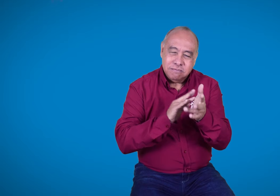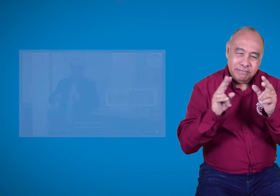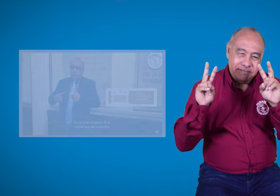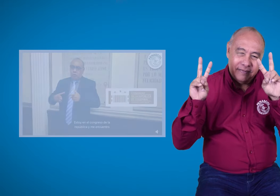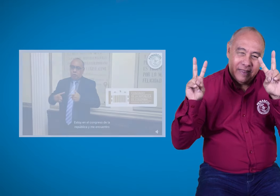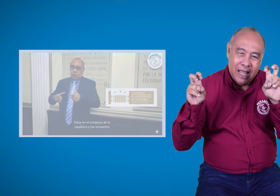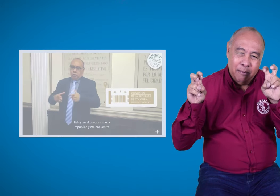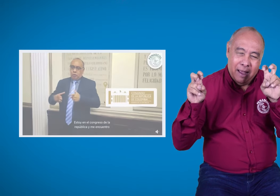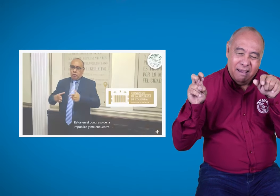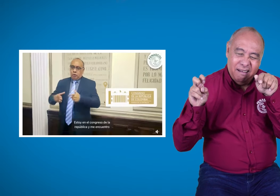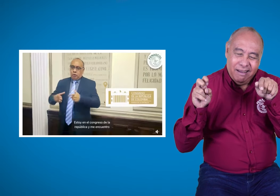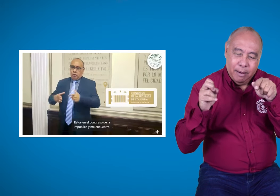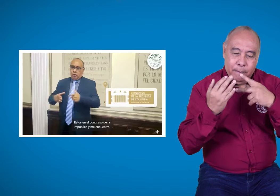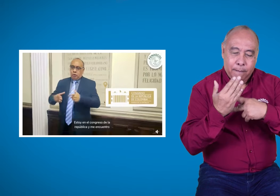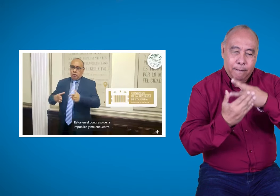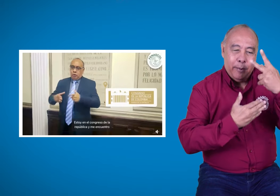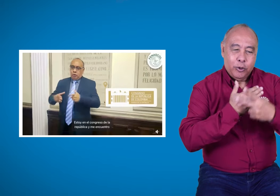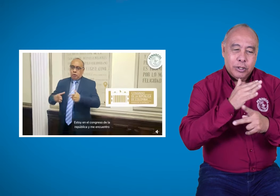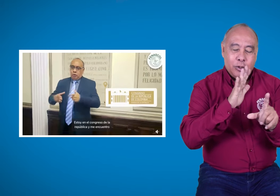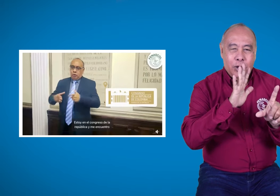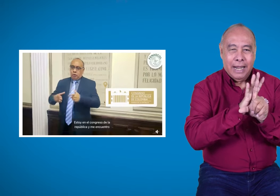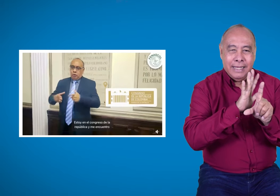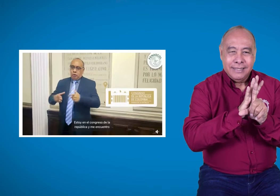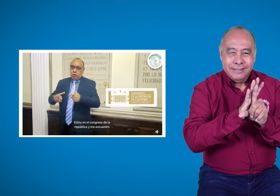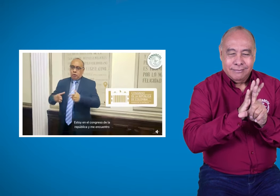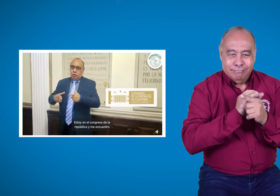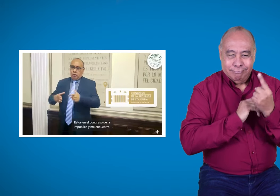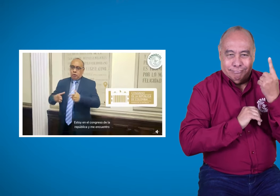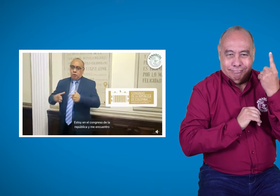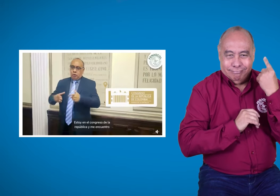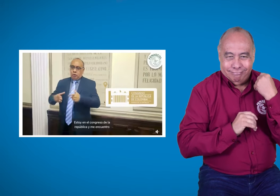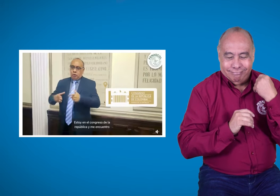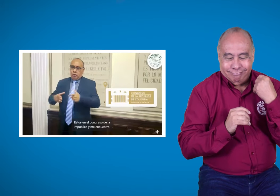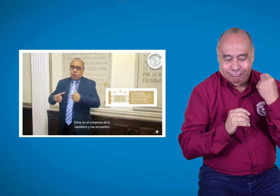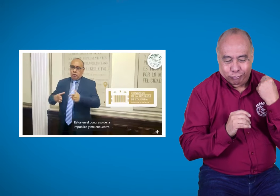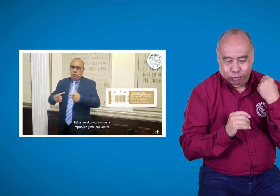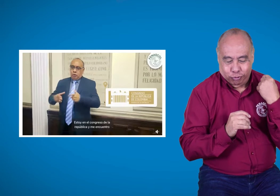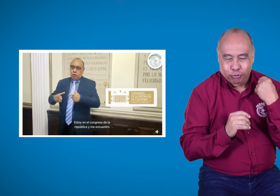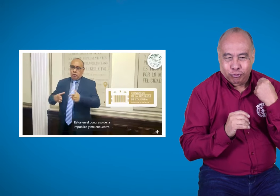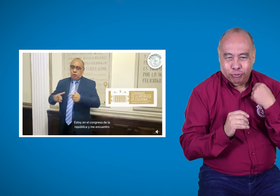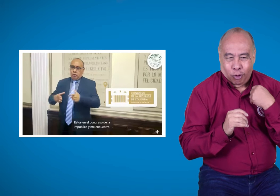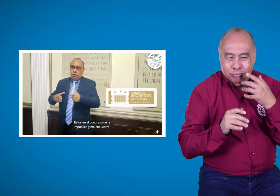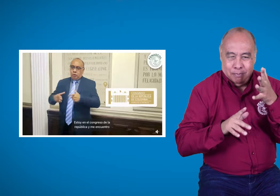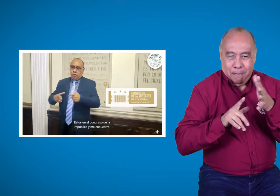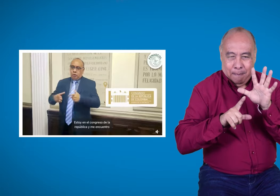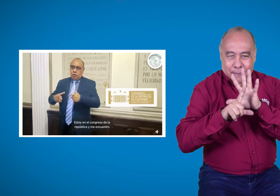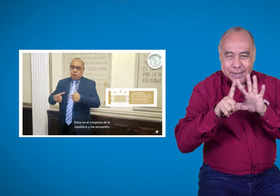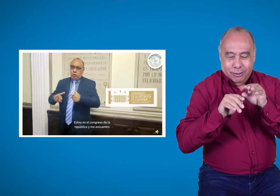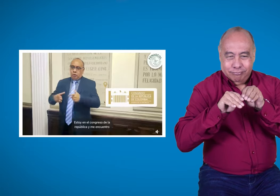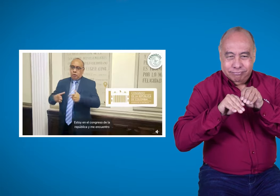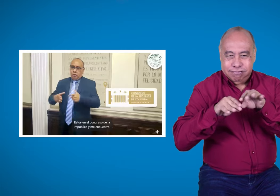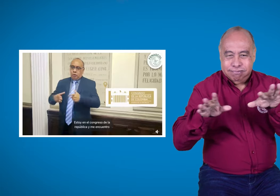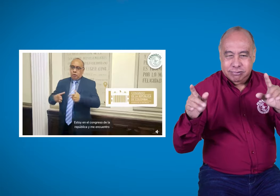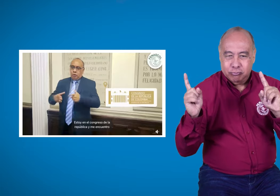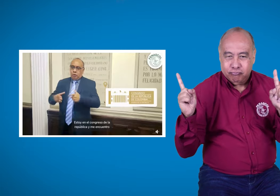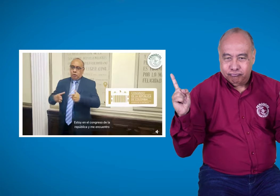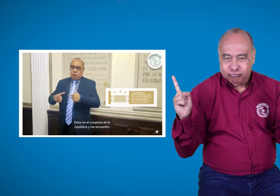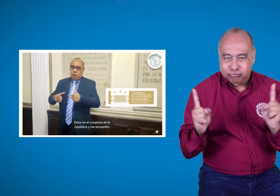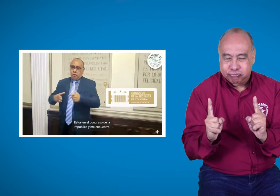Vengo a contarles sobre los proyectos de ley. En relación a esto, ayer se publicó un video corto y veo que